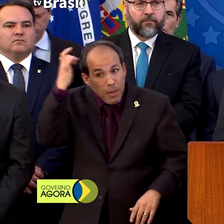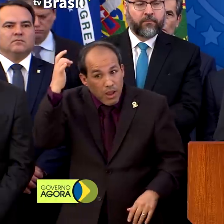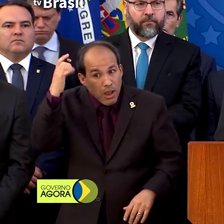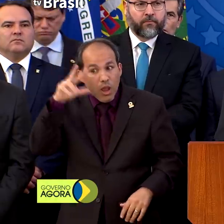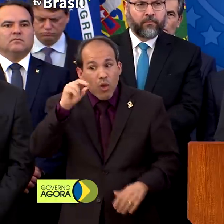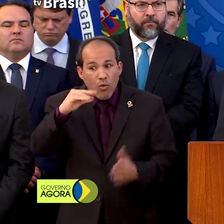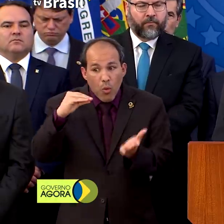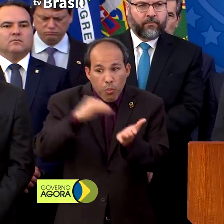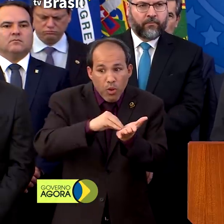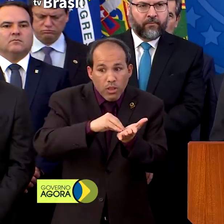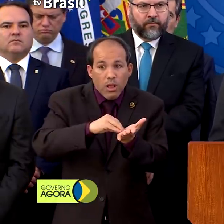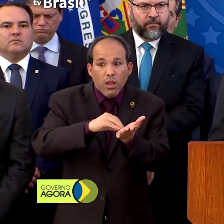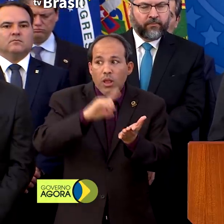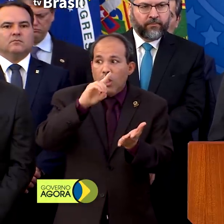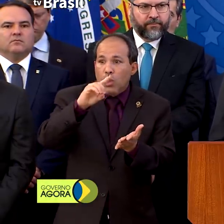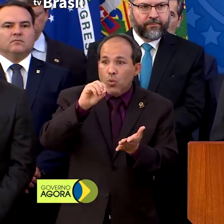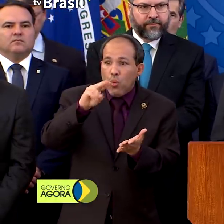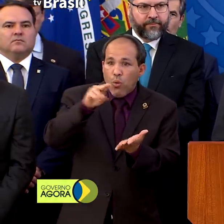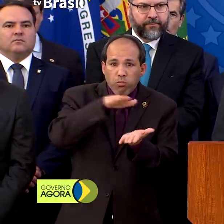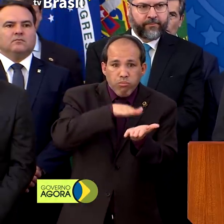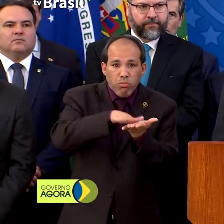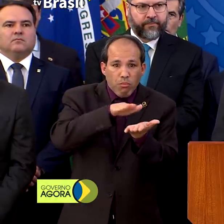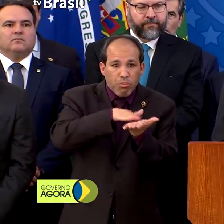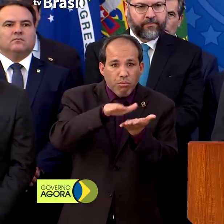publicaria a exoneração do senhor Valer.